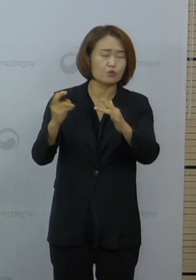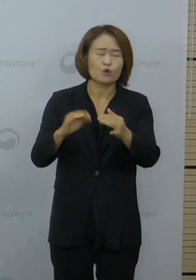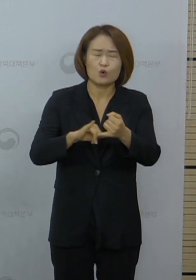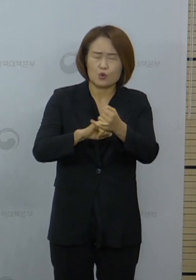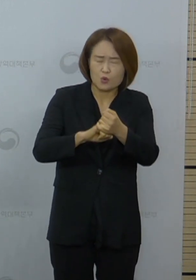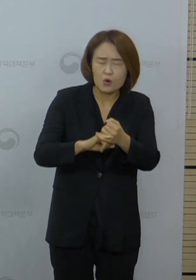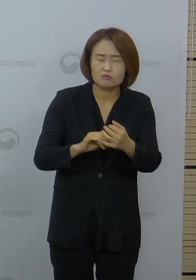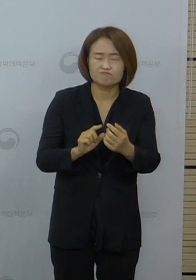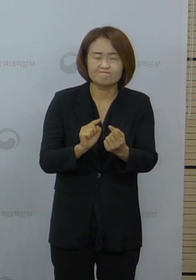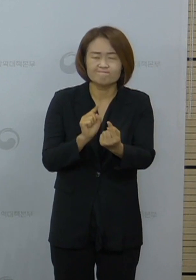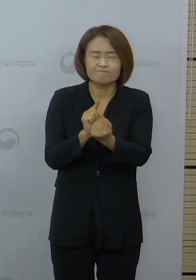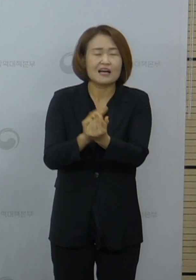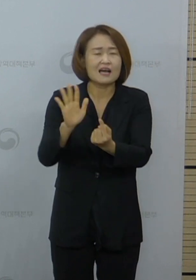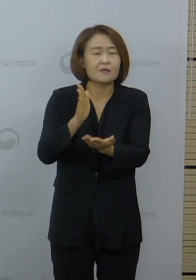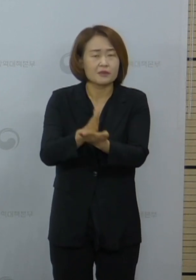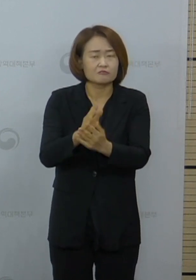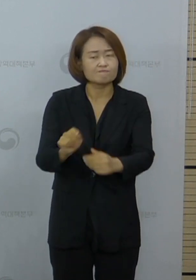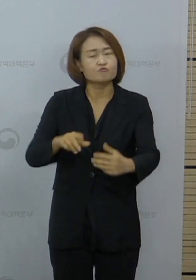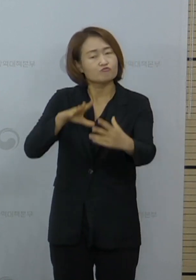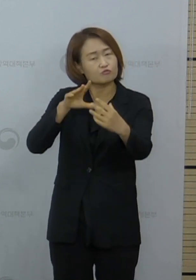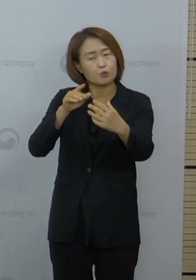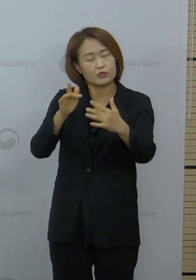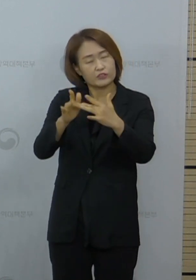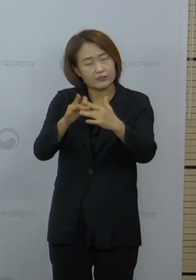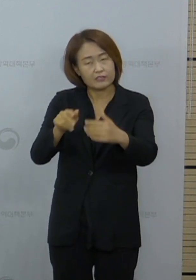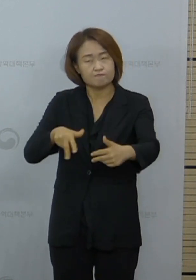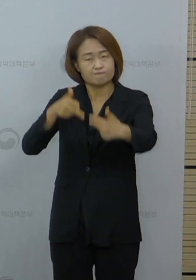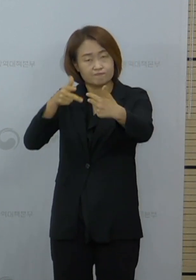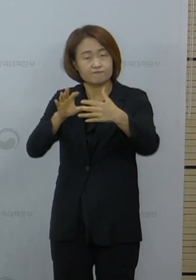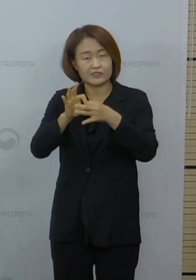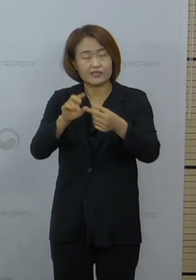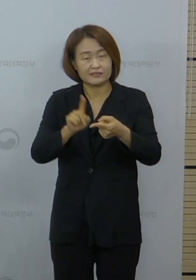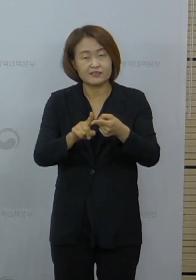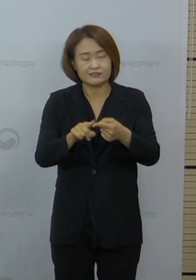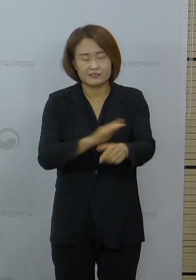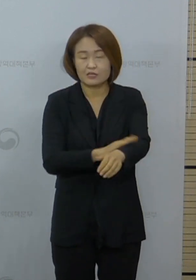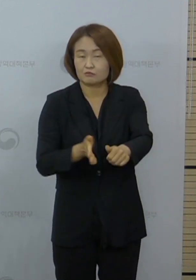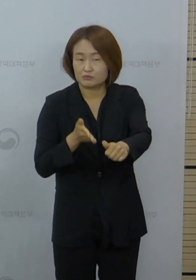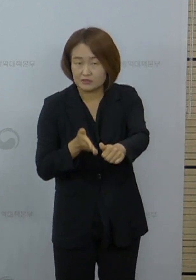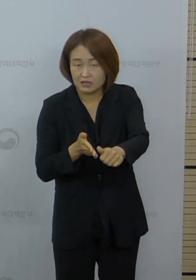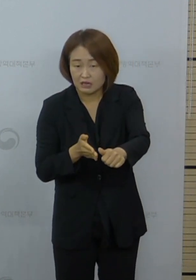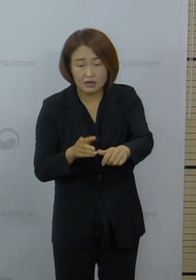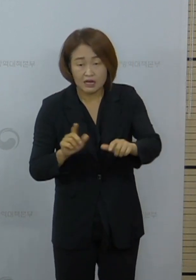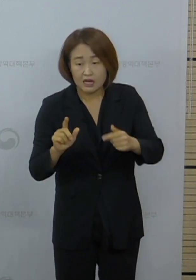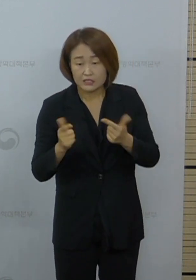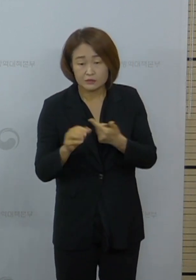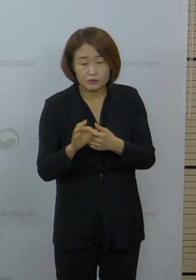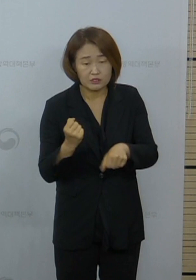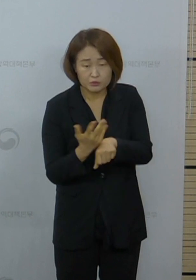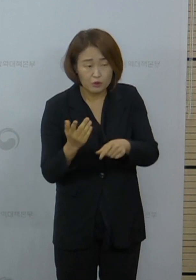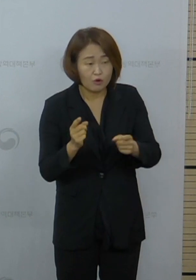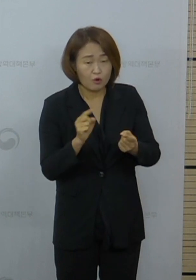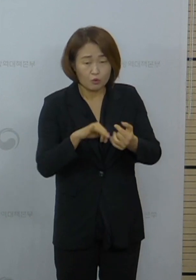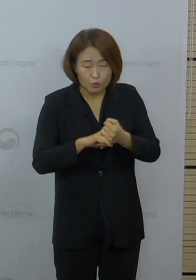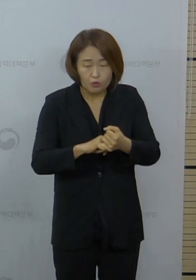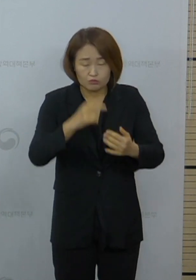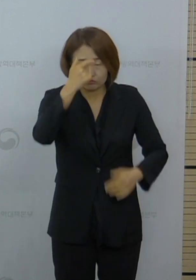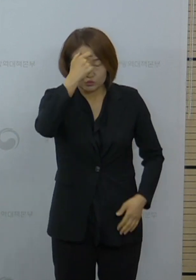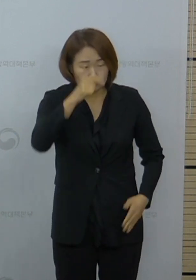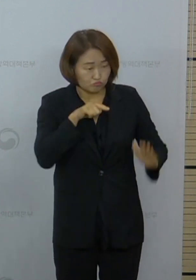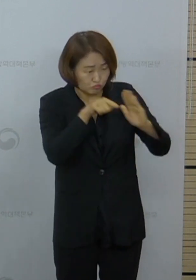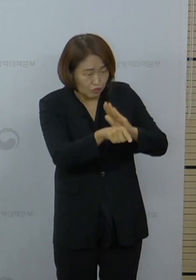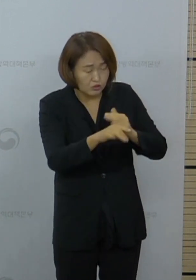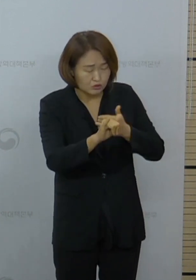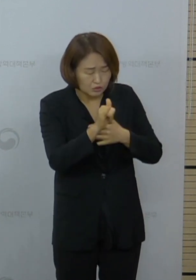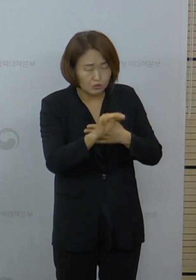비접촉 행사를 활용해 주시고 현장 종교 행사를 할 경우에는 반드시 발열 체크, 거리 두기,